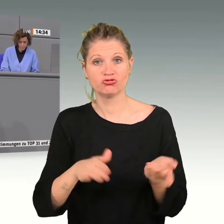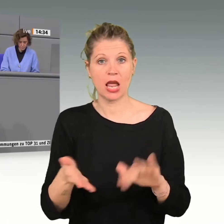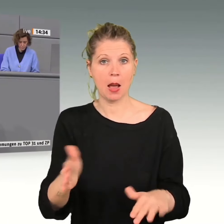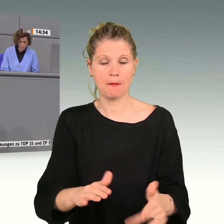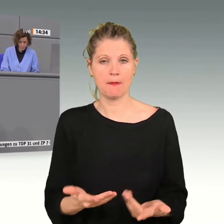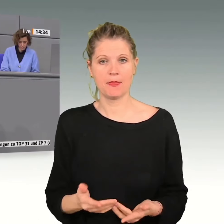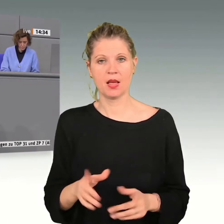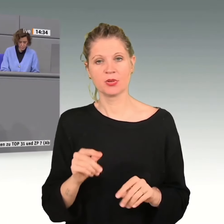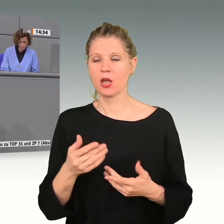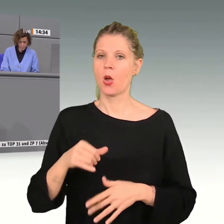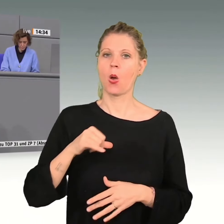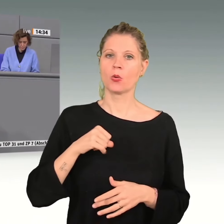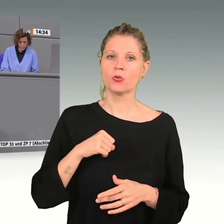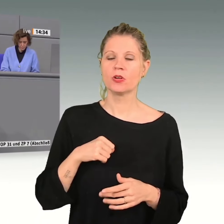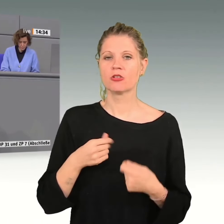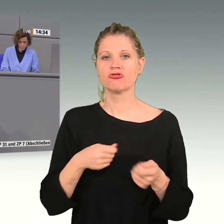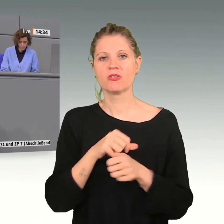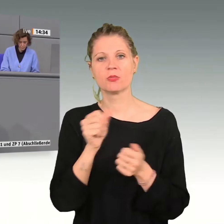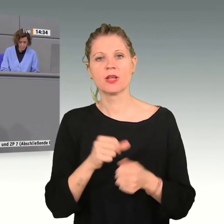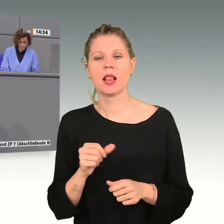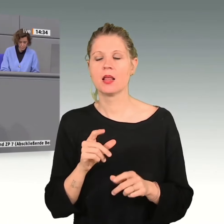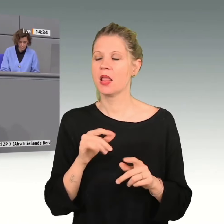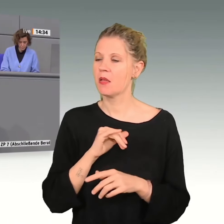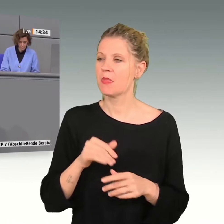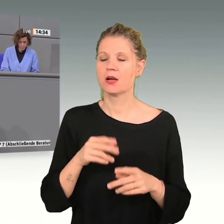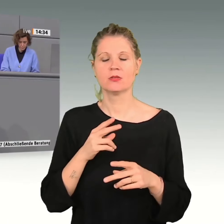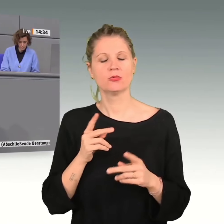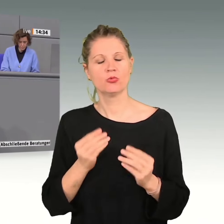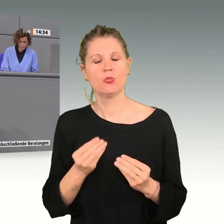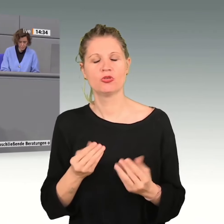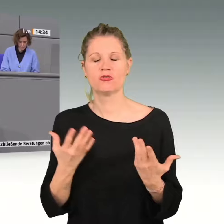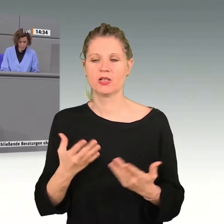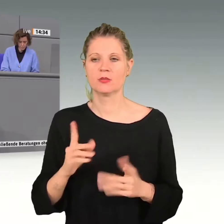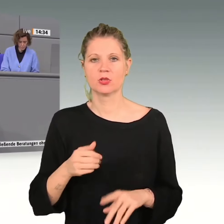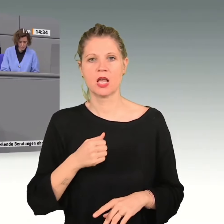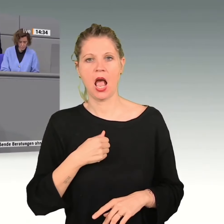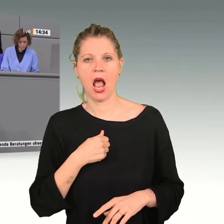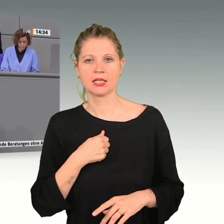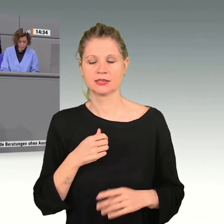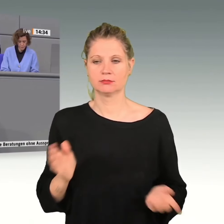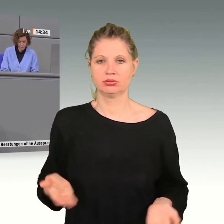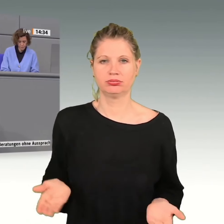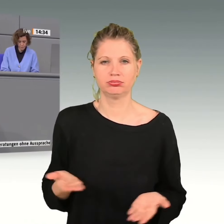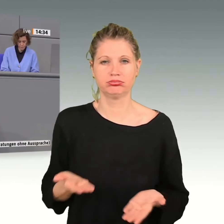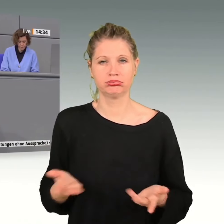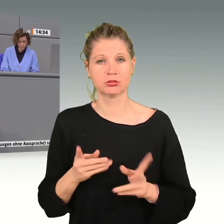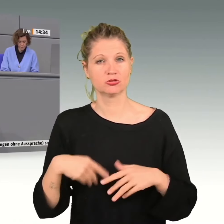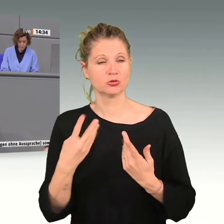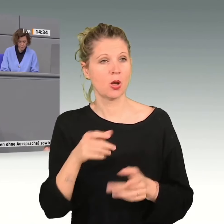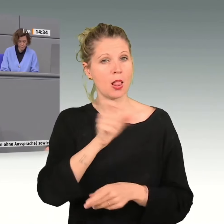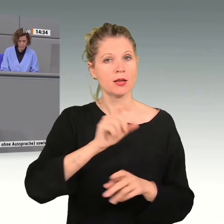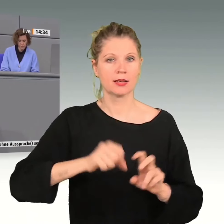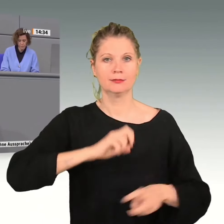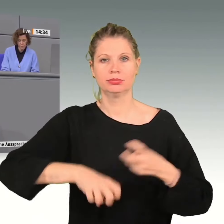beruht immer auf demselben. Man muss Angst schüren, damit man den Leuten das Geld aus der Tasche ziehen kann. Leute, wacht